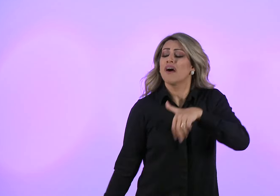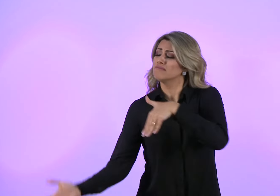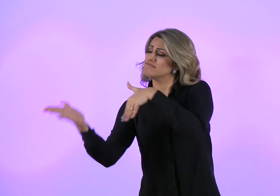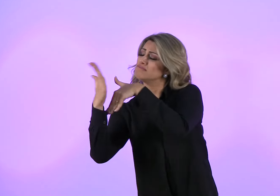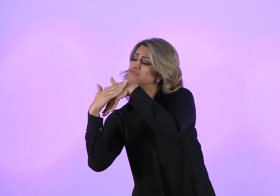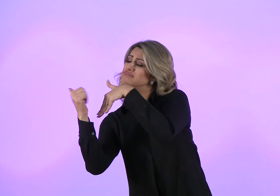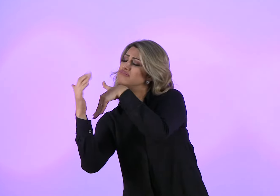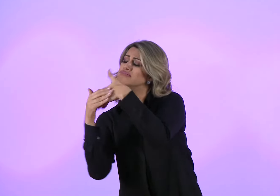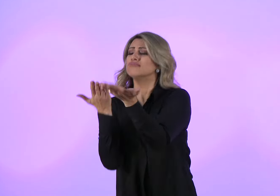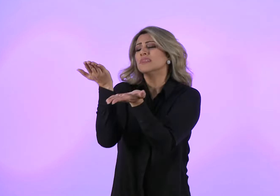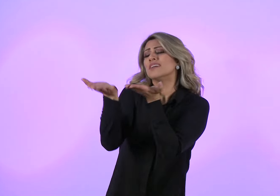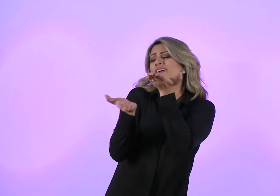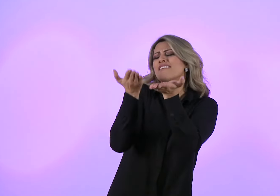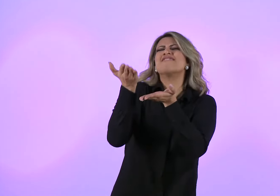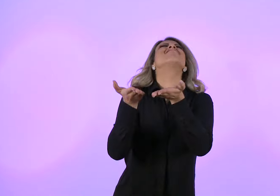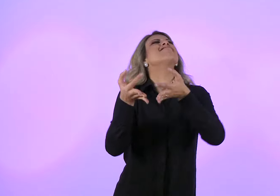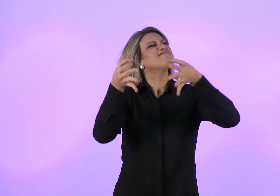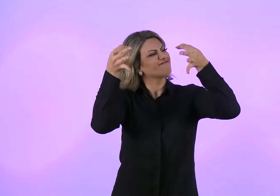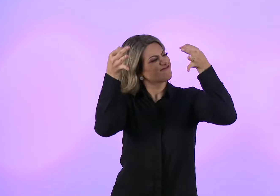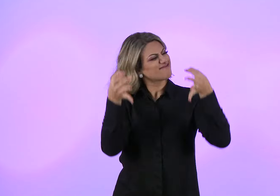Rima com ternura